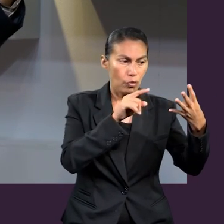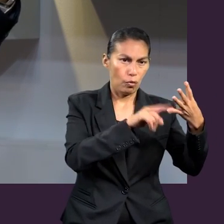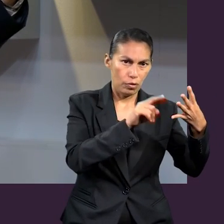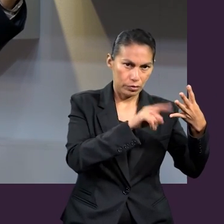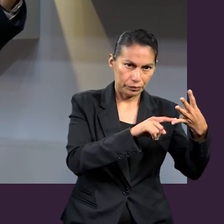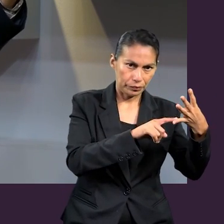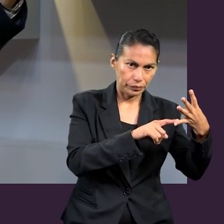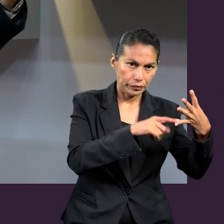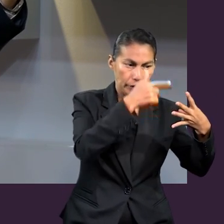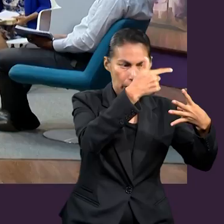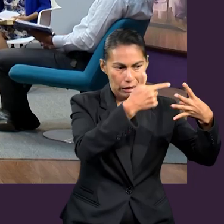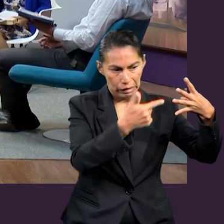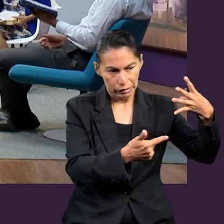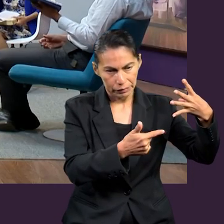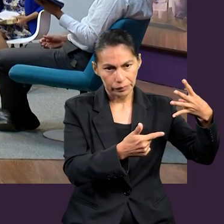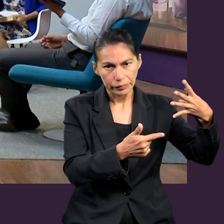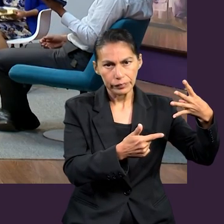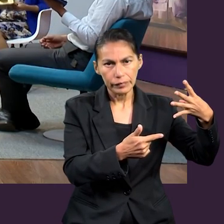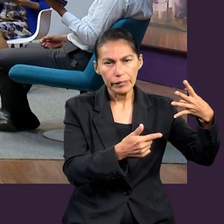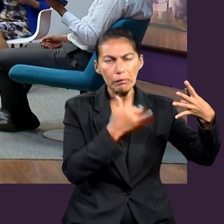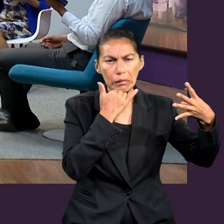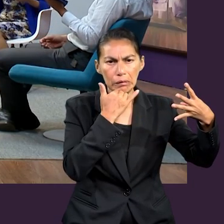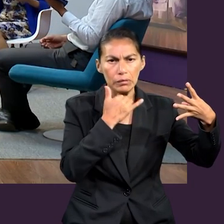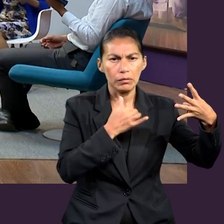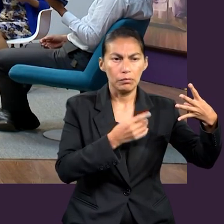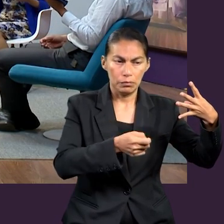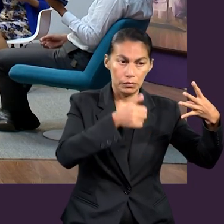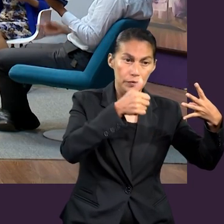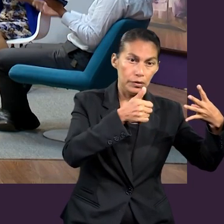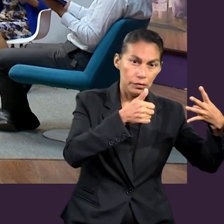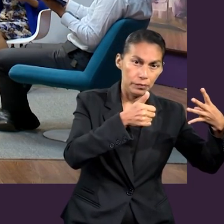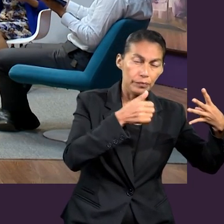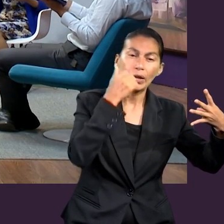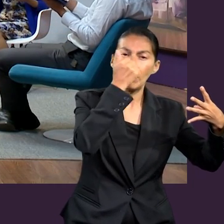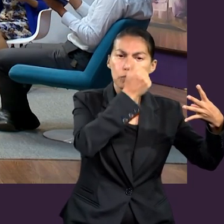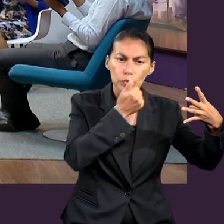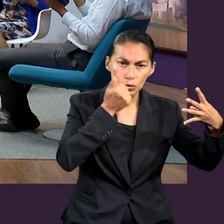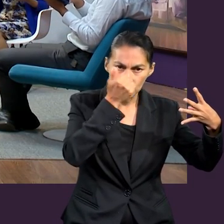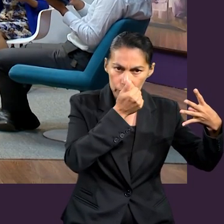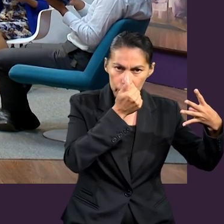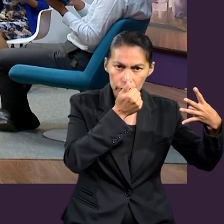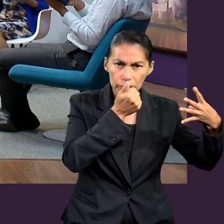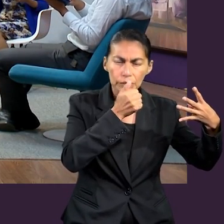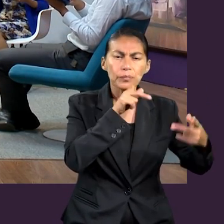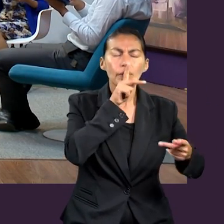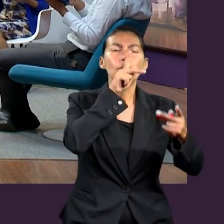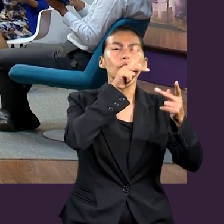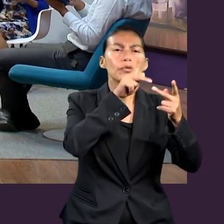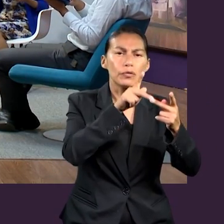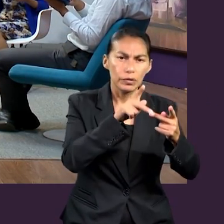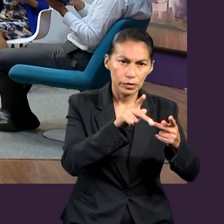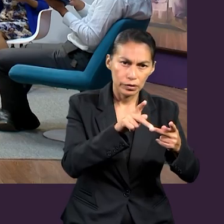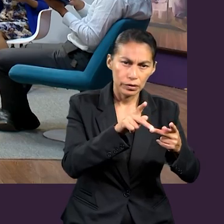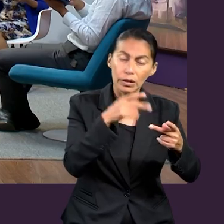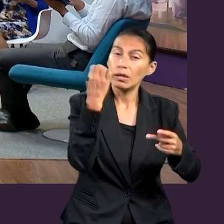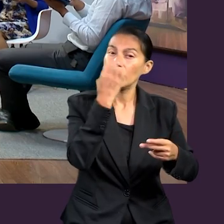Apóstoles. Profetas. No, perdón. Primero es que apóstoles, profetas, evangelistas,